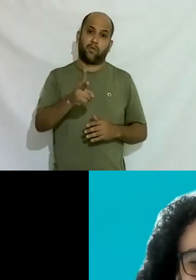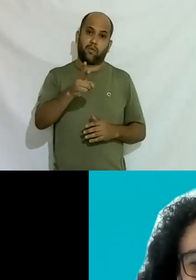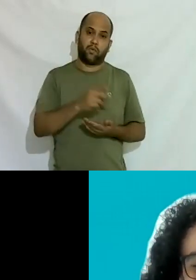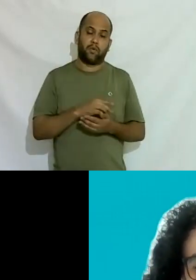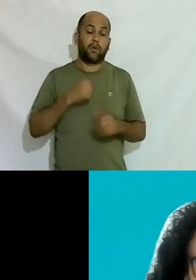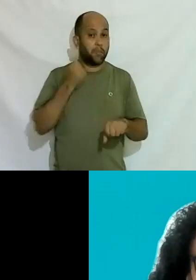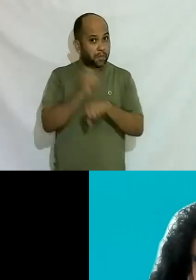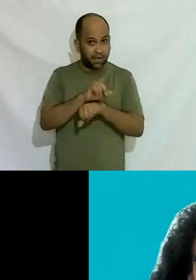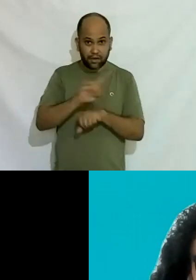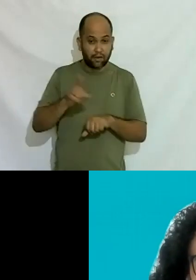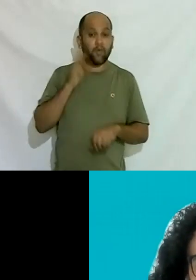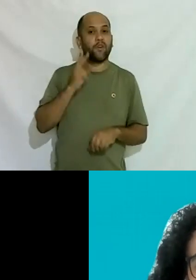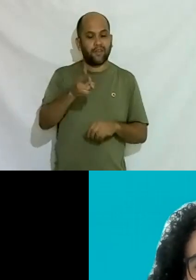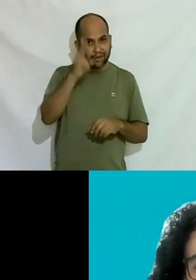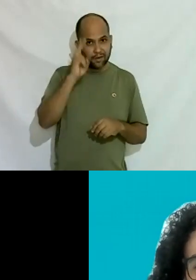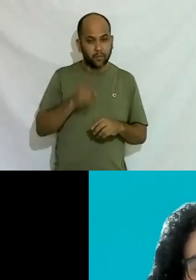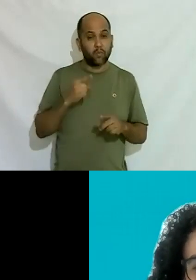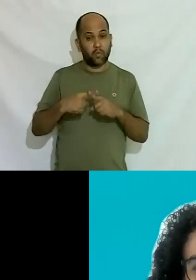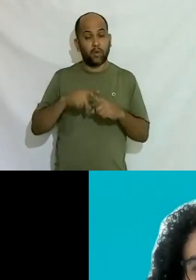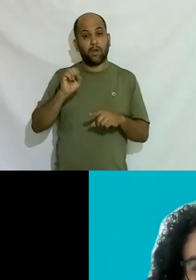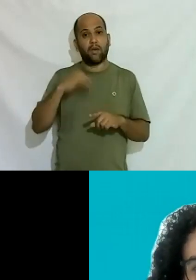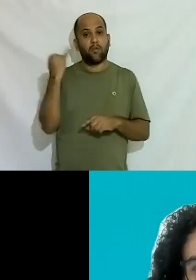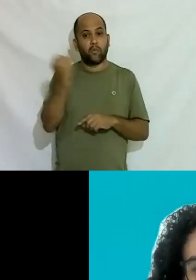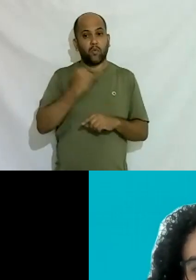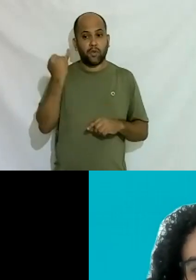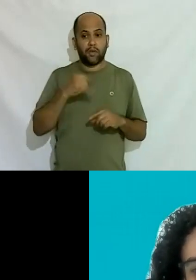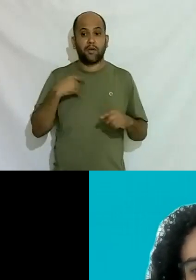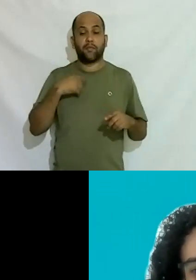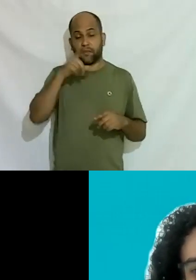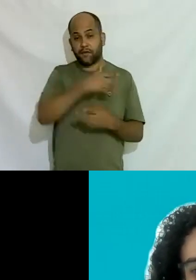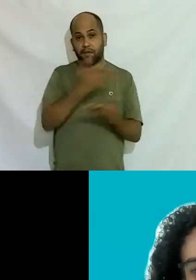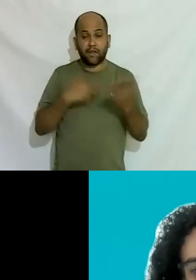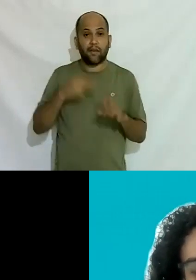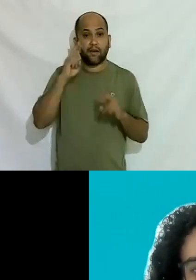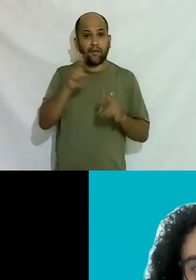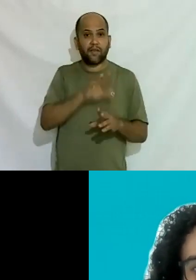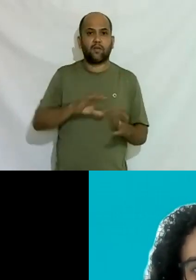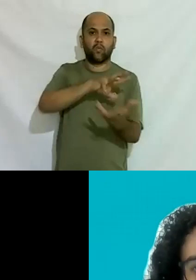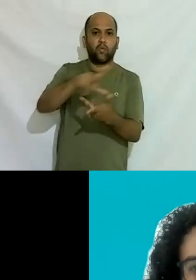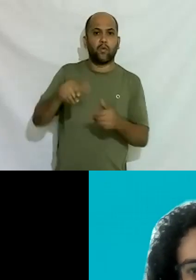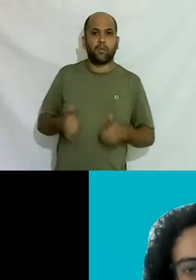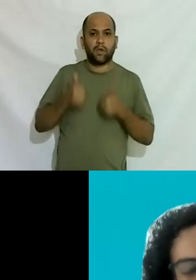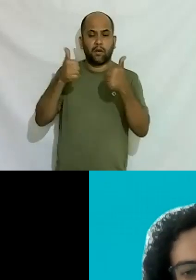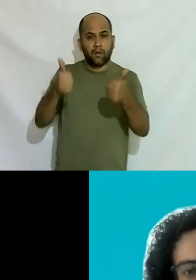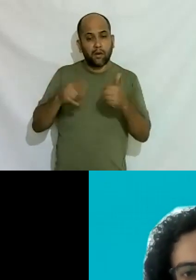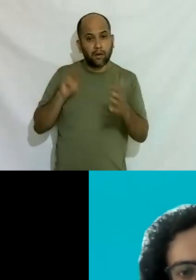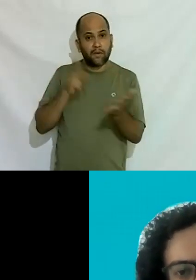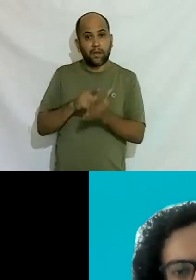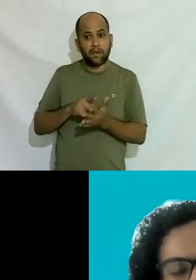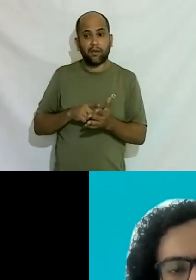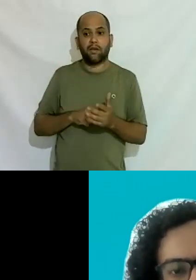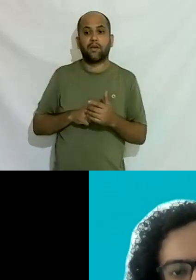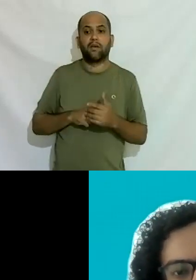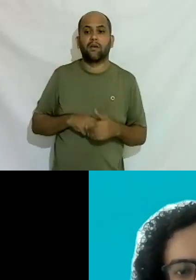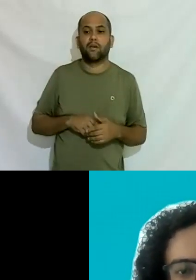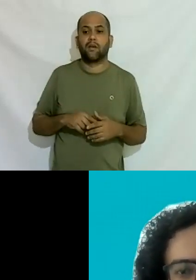continue sempre porque é importante até para você ter uma visão de mundo mais verdadeira e não ficar caindo em